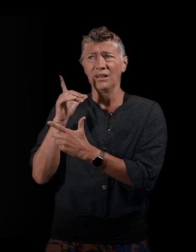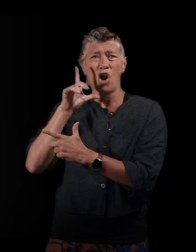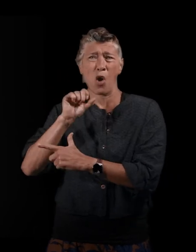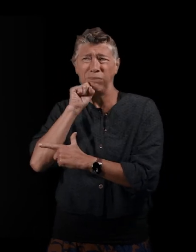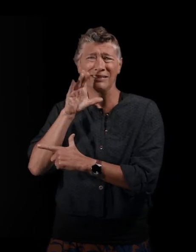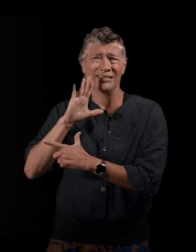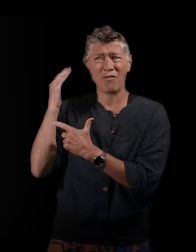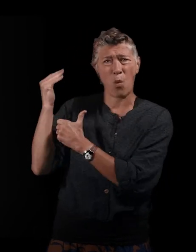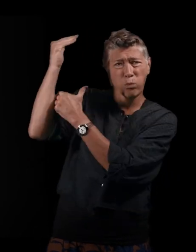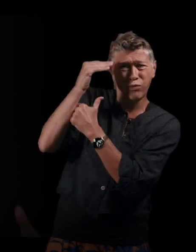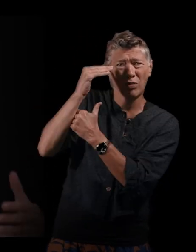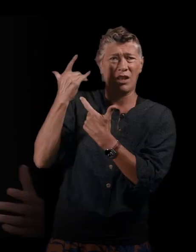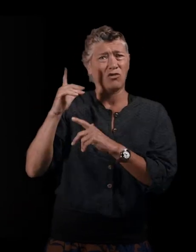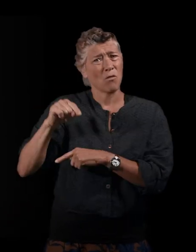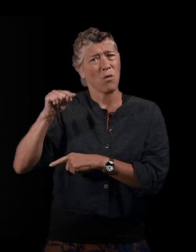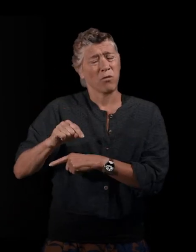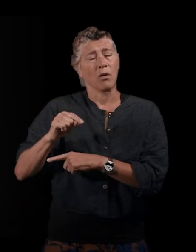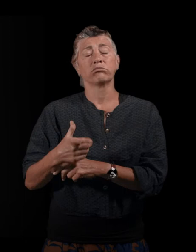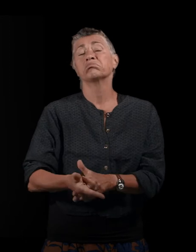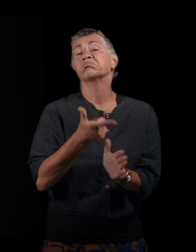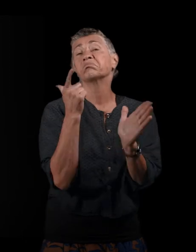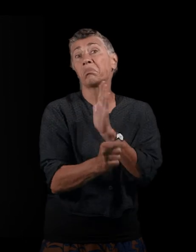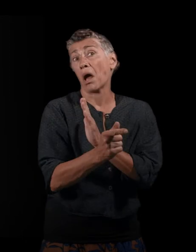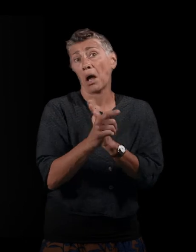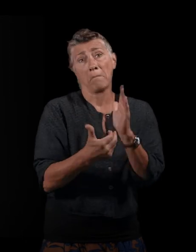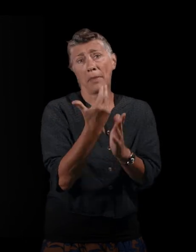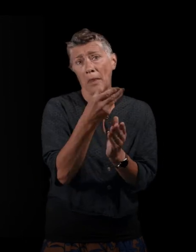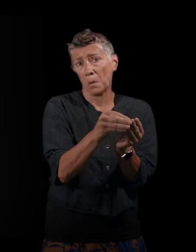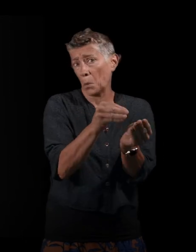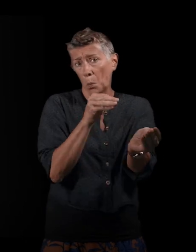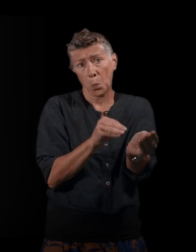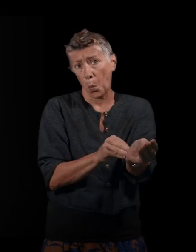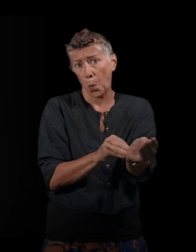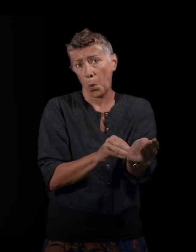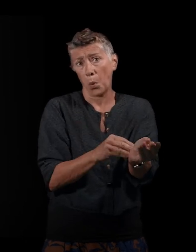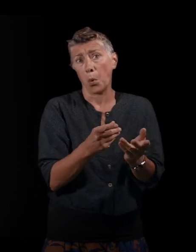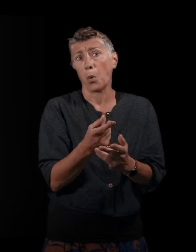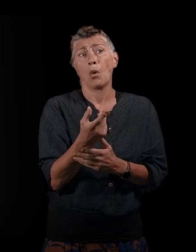les mette à l'abri. Et donc, ils partent un beau matin, à l'aube, avec trois fois rien.